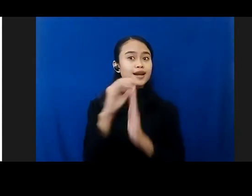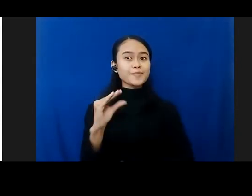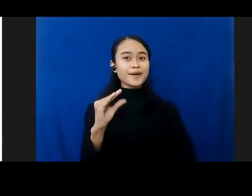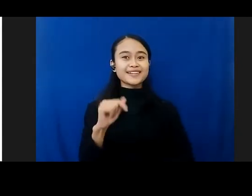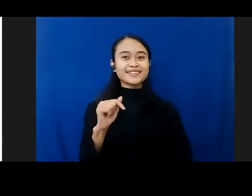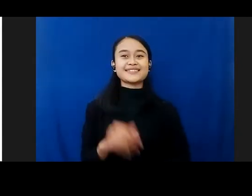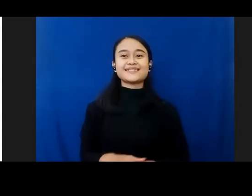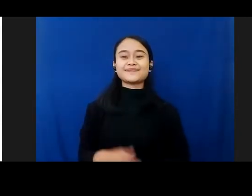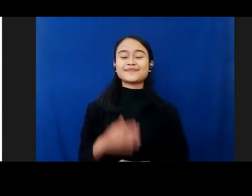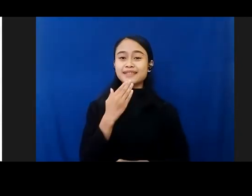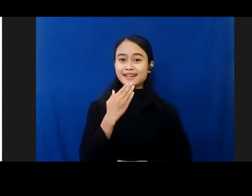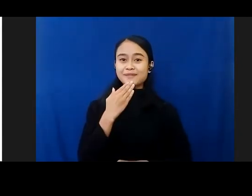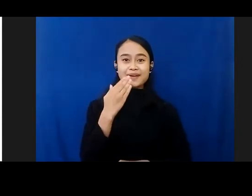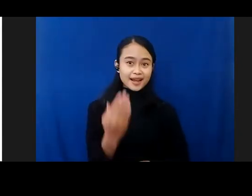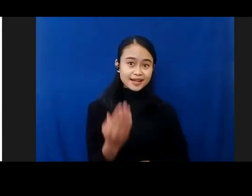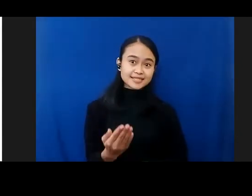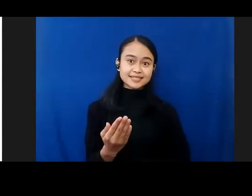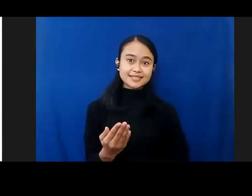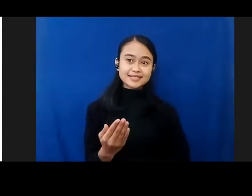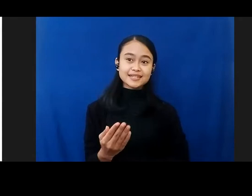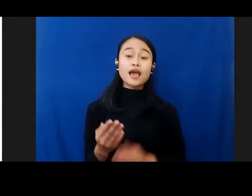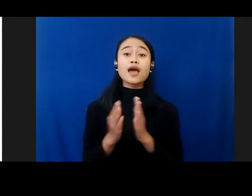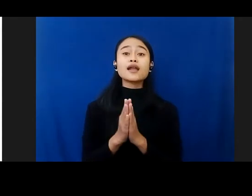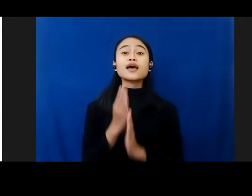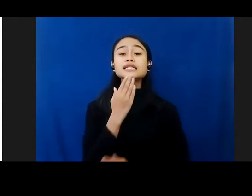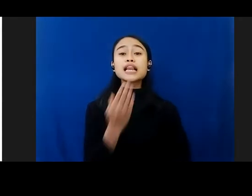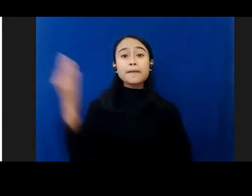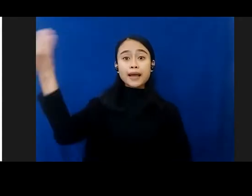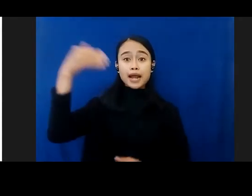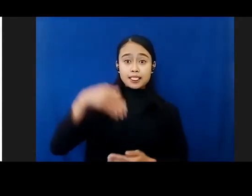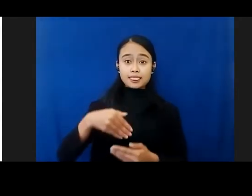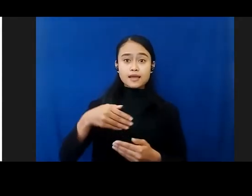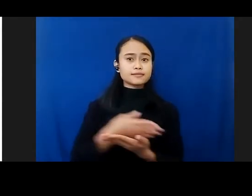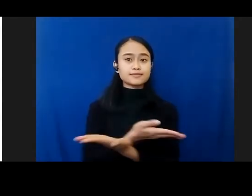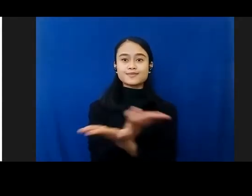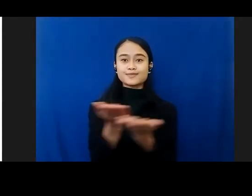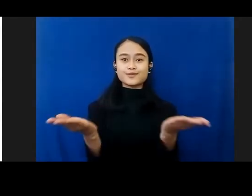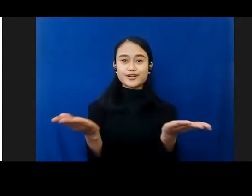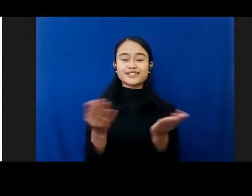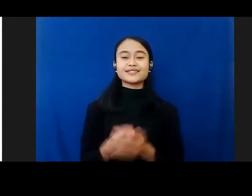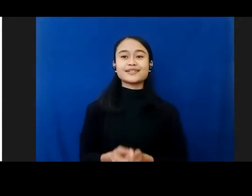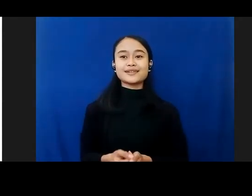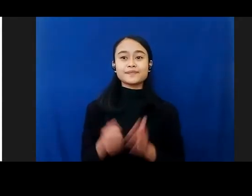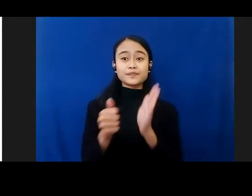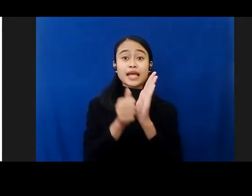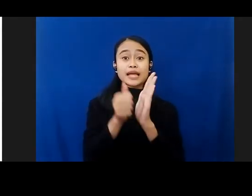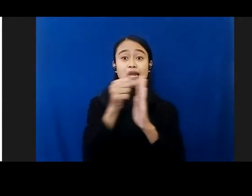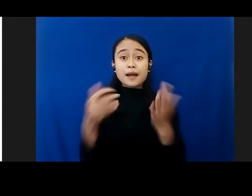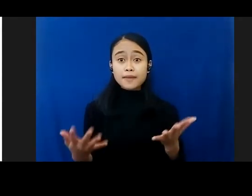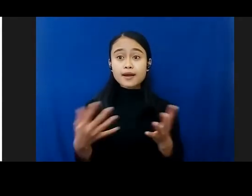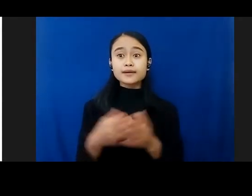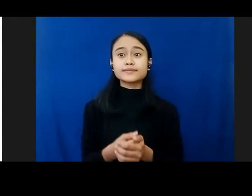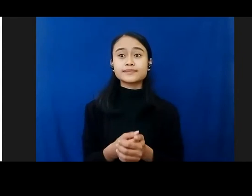mengucapkan terima kasih dan juga selamat datang kepada seluruh para peserta dalam acara Pekan